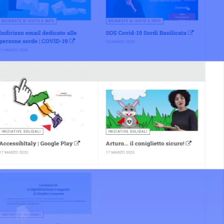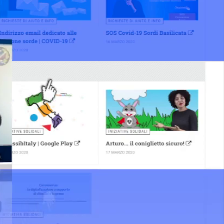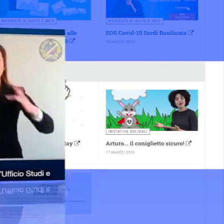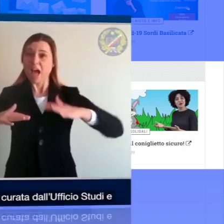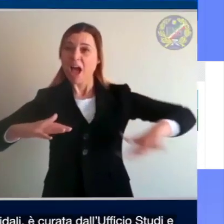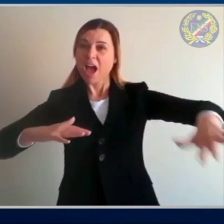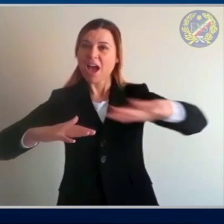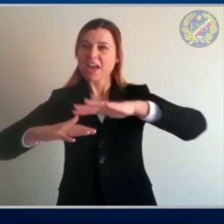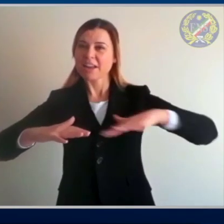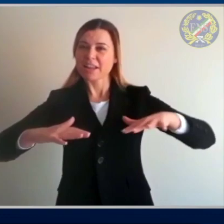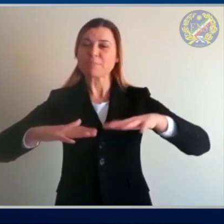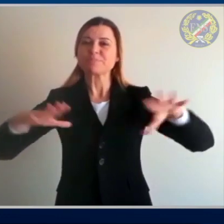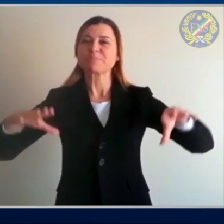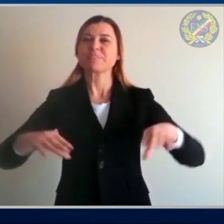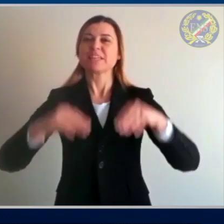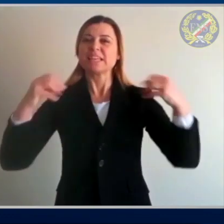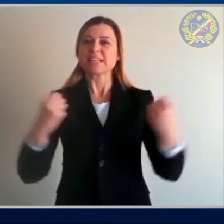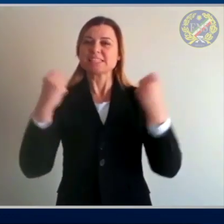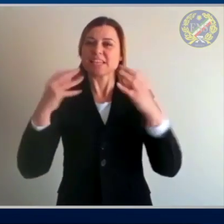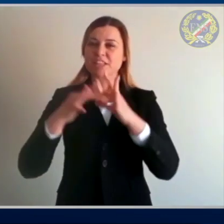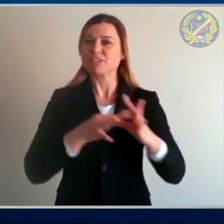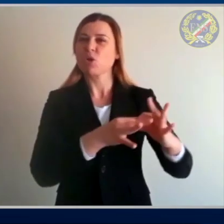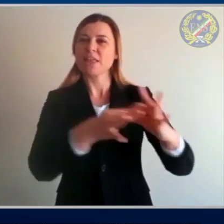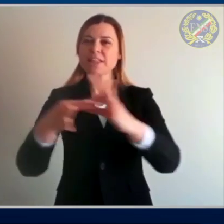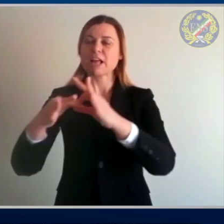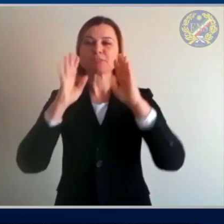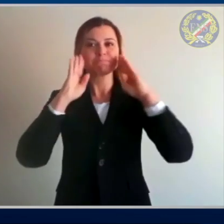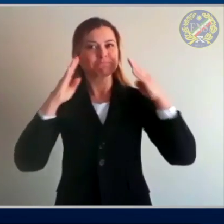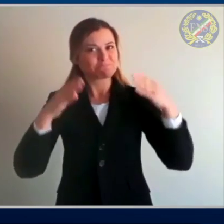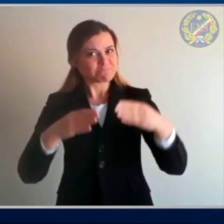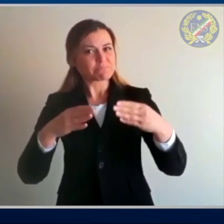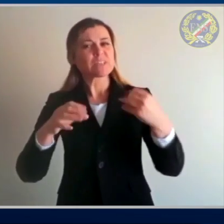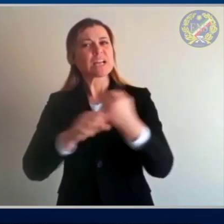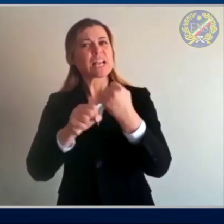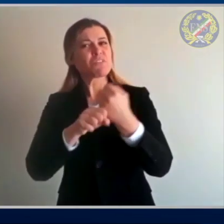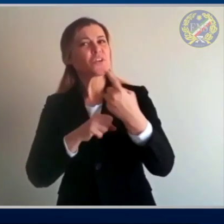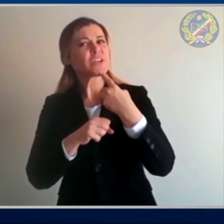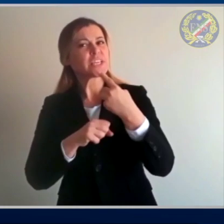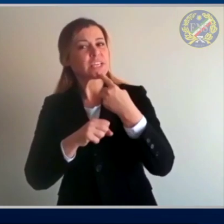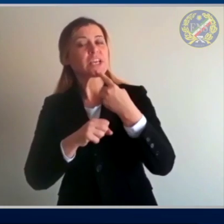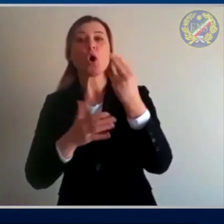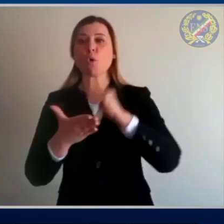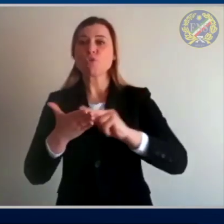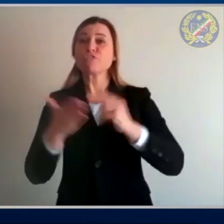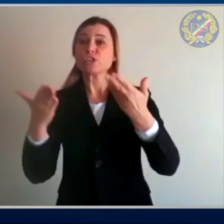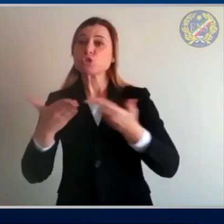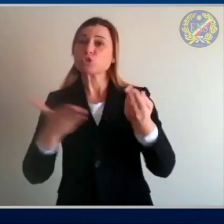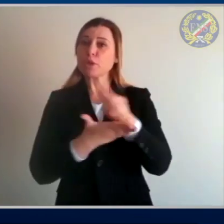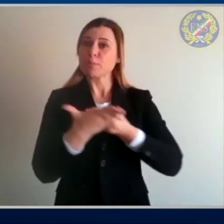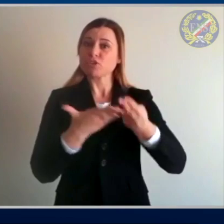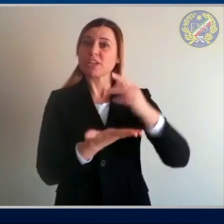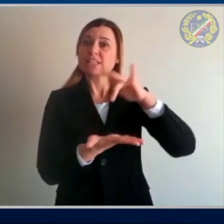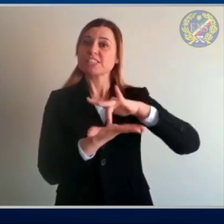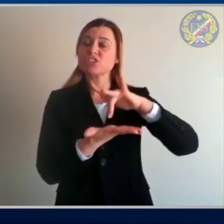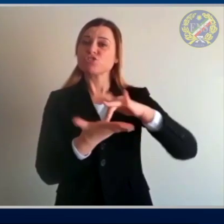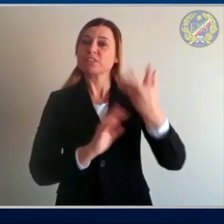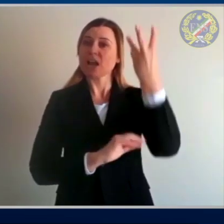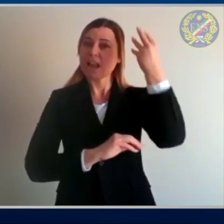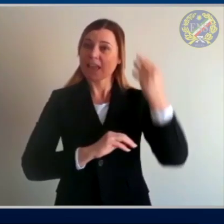Quest'area è dedicata alle iniziative solidali ed è curata dall'ufficio studi e progetti della sede centrale ENS.